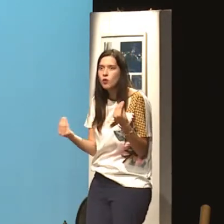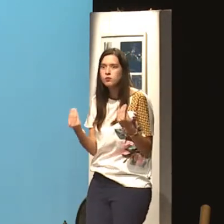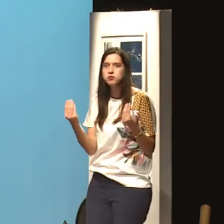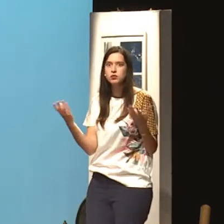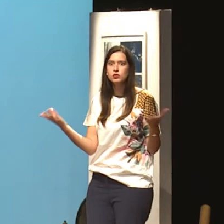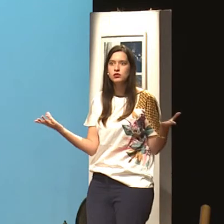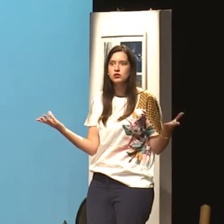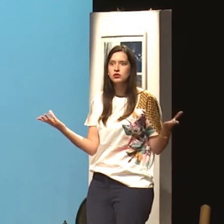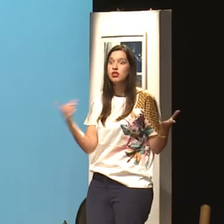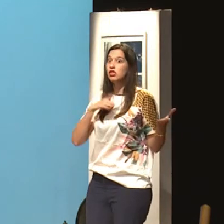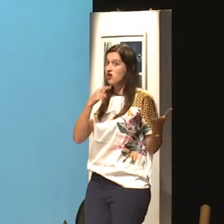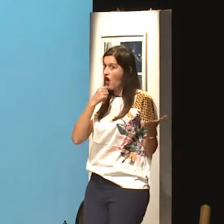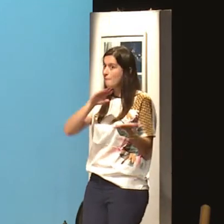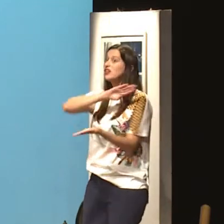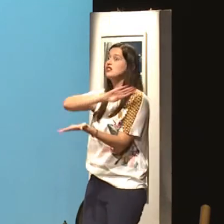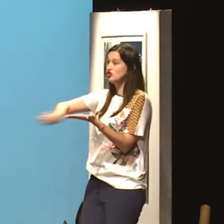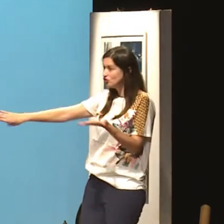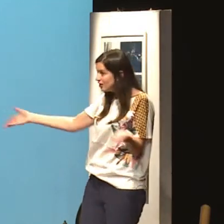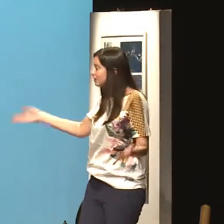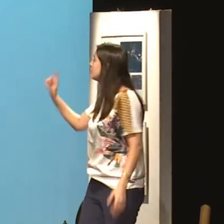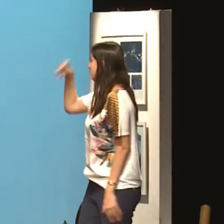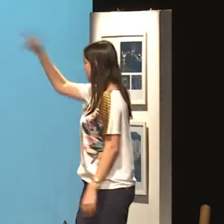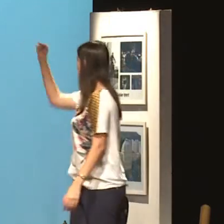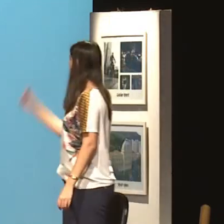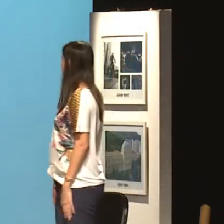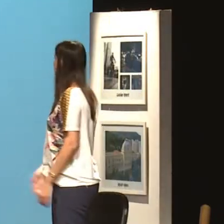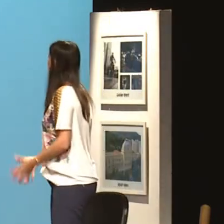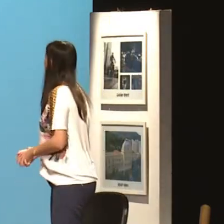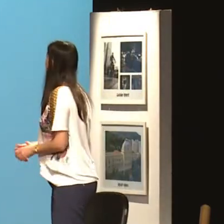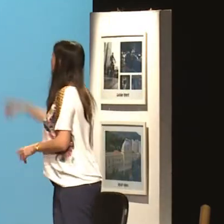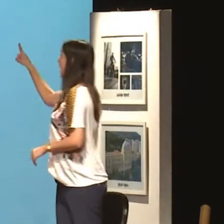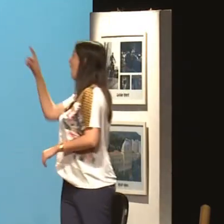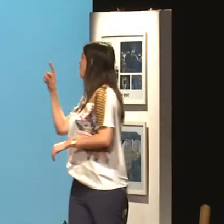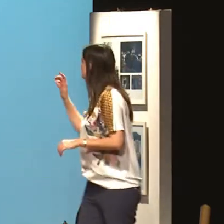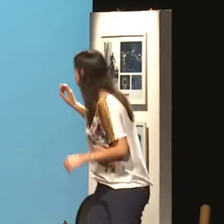filho? Eu não quero isso agora. Tem homem que proíbe a mulher de usar remédios.